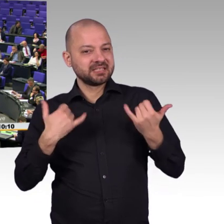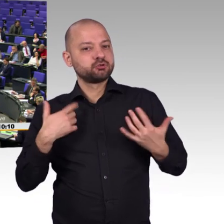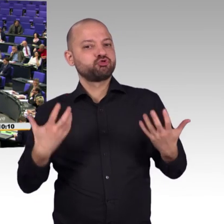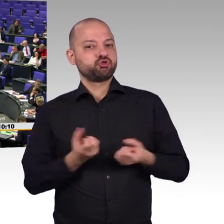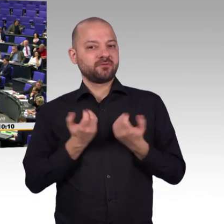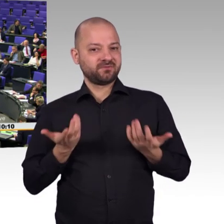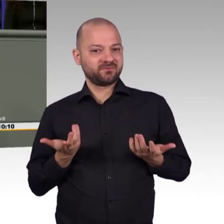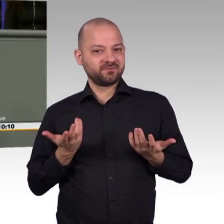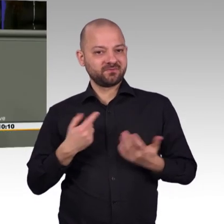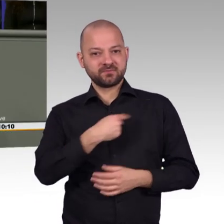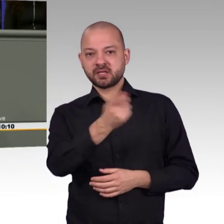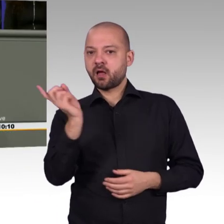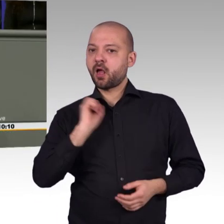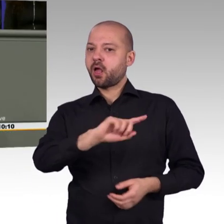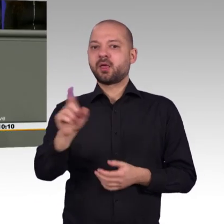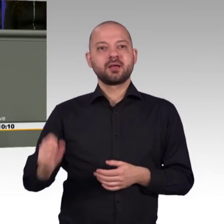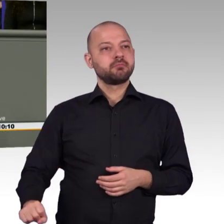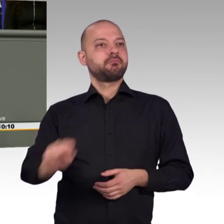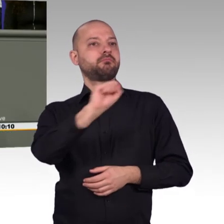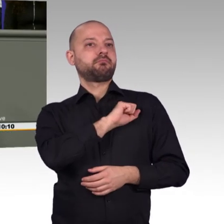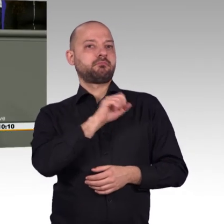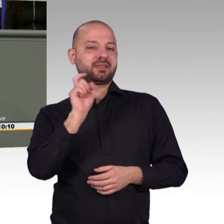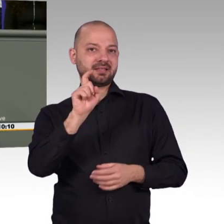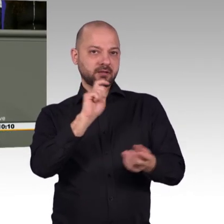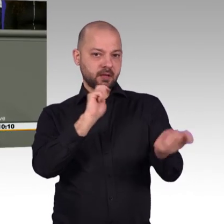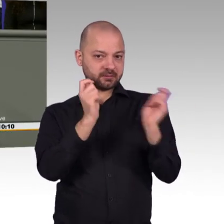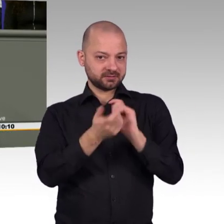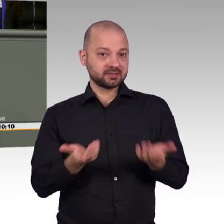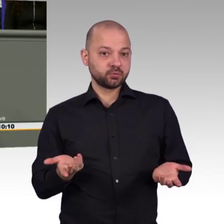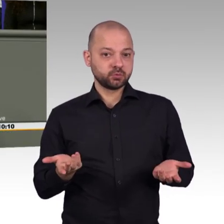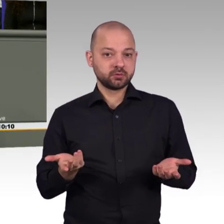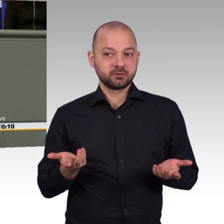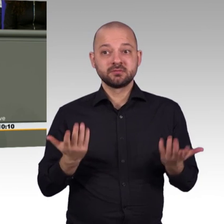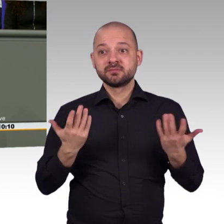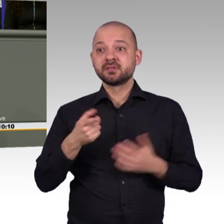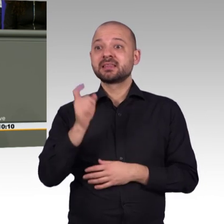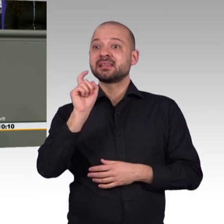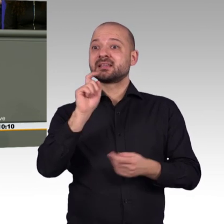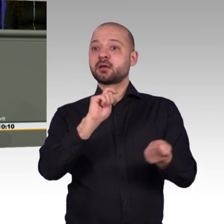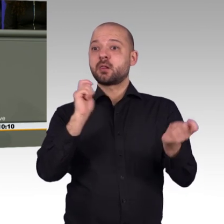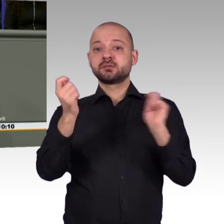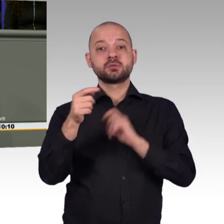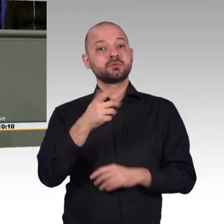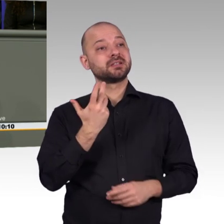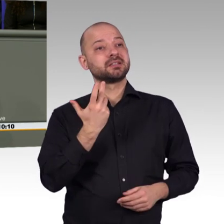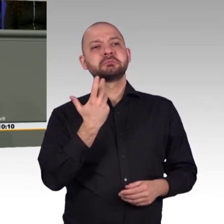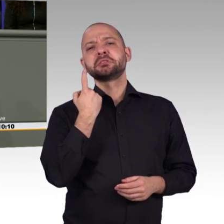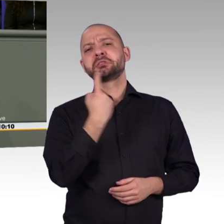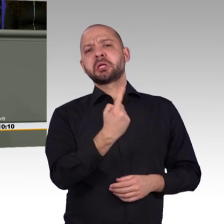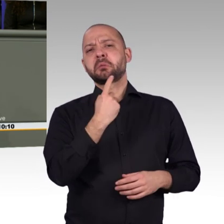Behördengänge erleichtern den Alltag. Intelligente Netze schaffen die Energiewende vor Ort. Vernetzte Verkehrsträger lösen das Freiheitsversprechen für